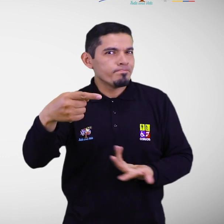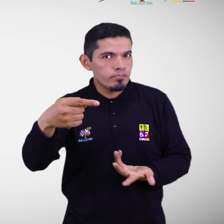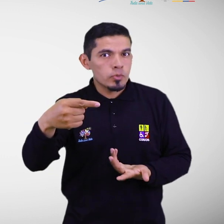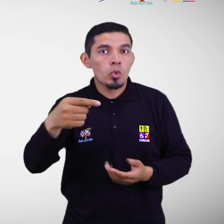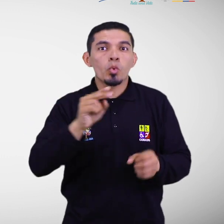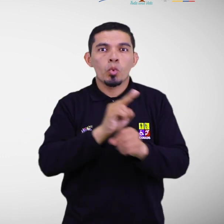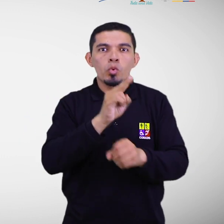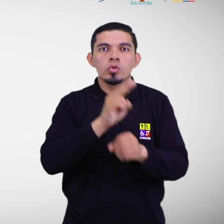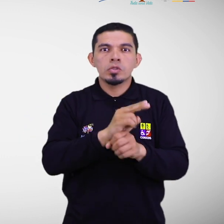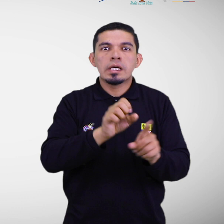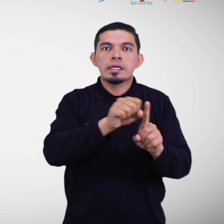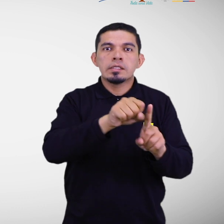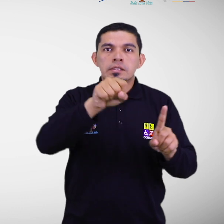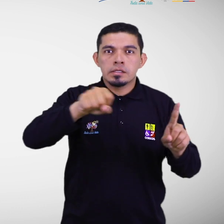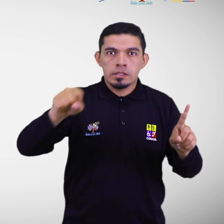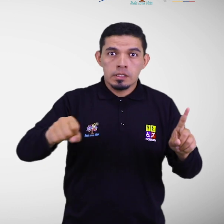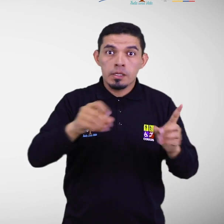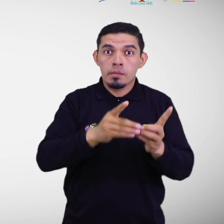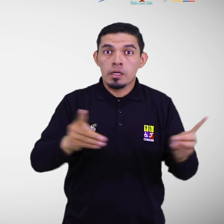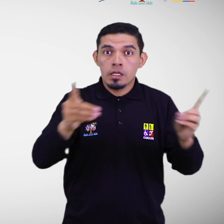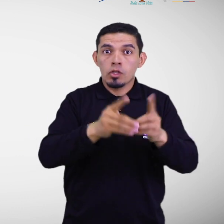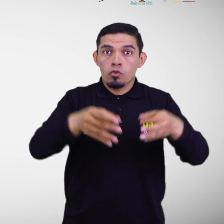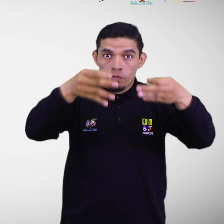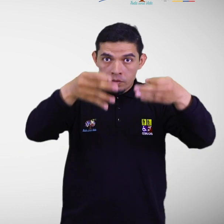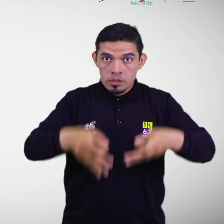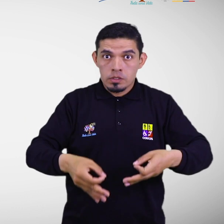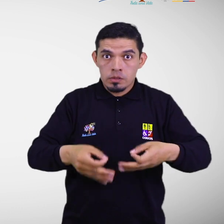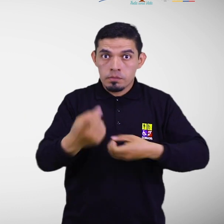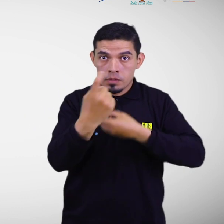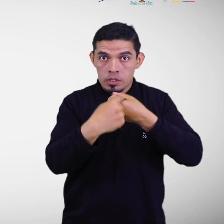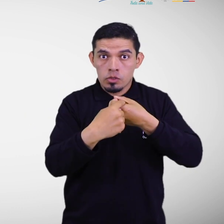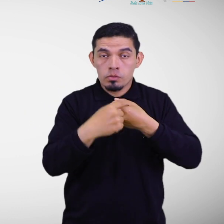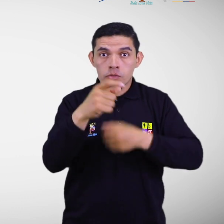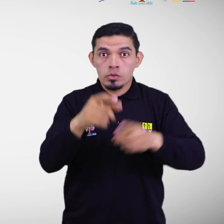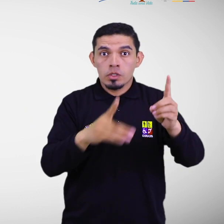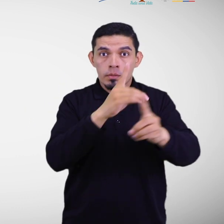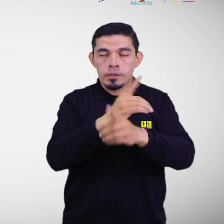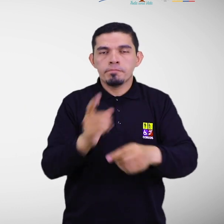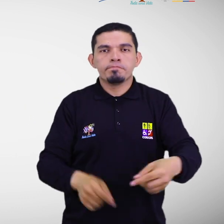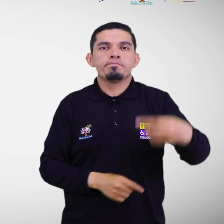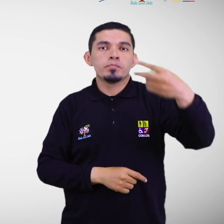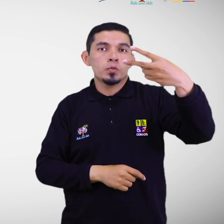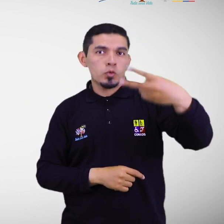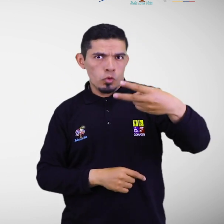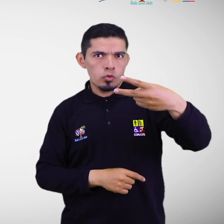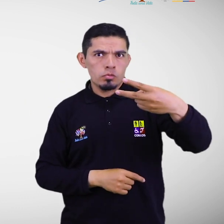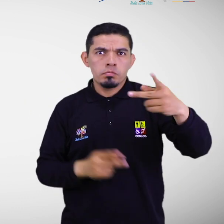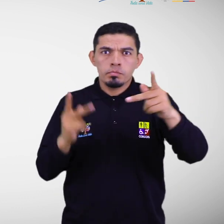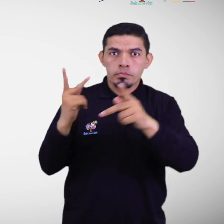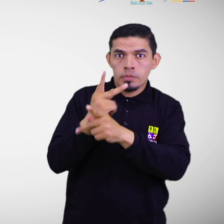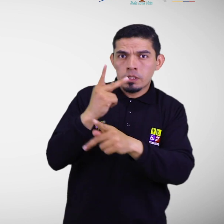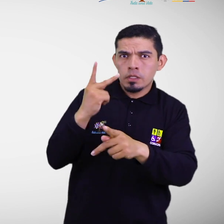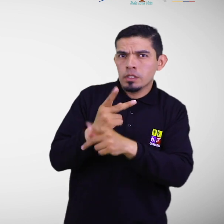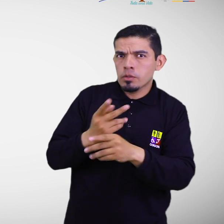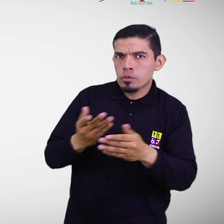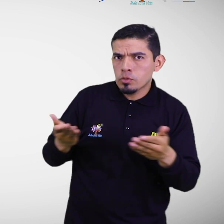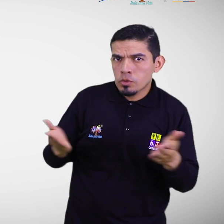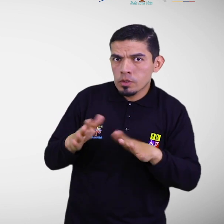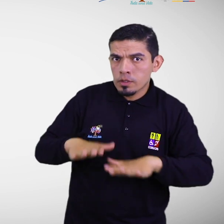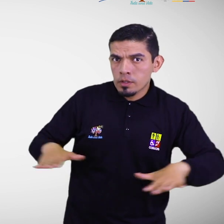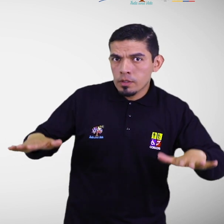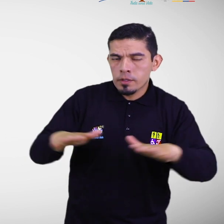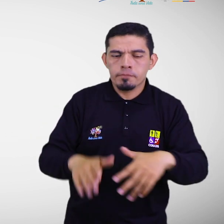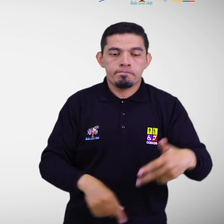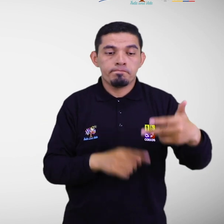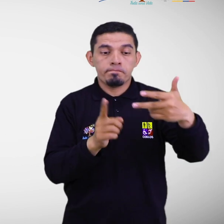con discapacidad como fuente oficial. 2. Identificar las amenazas existentes en el territorio. 3.